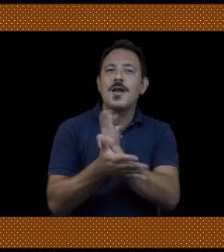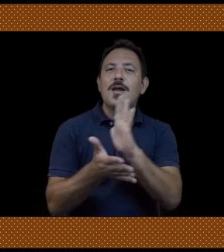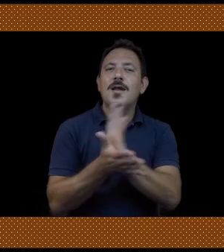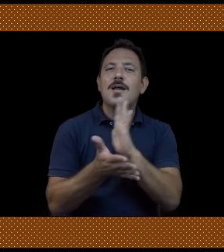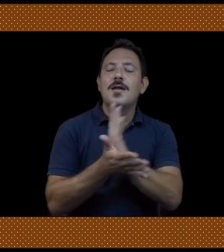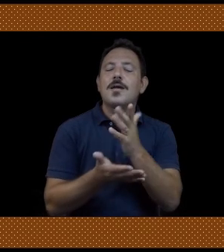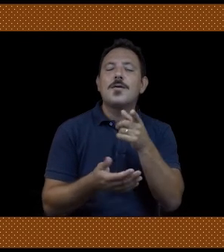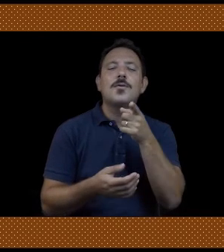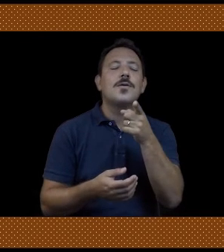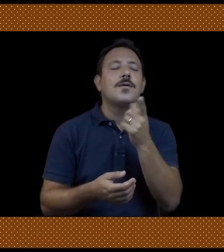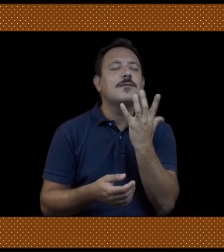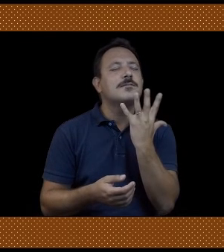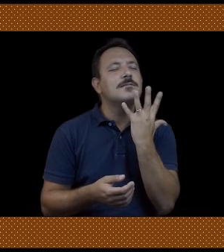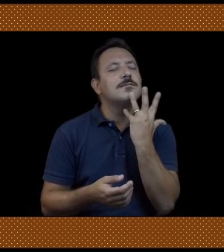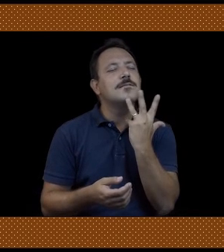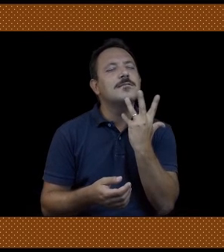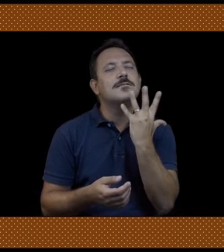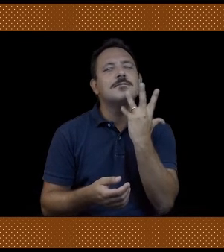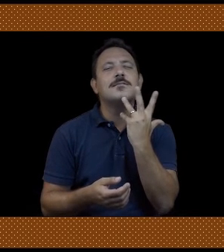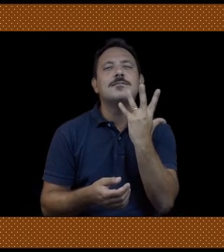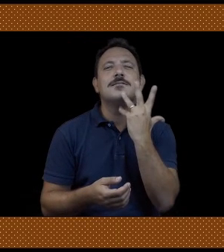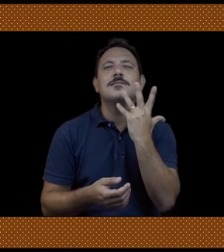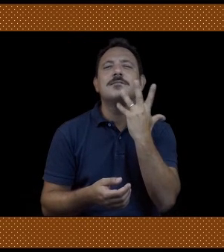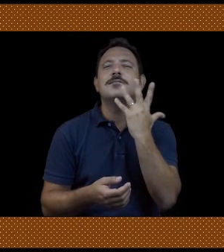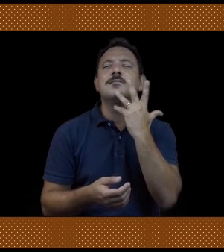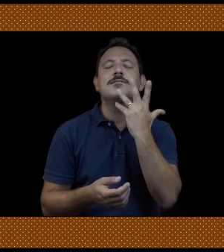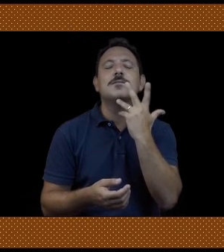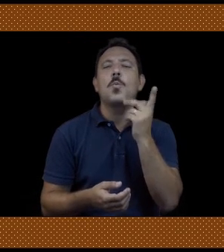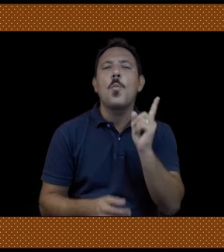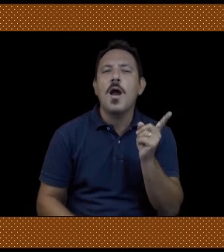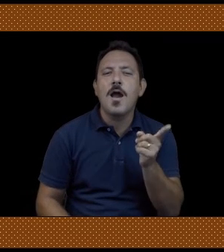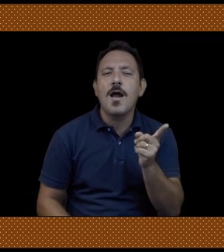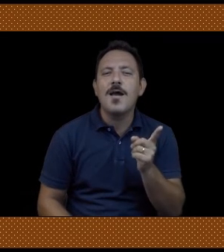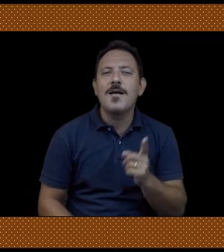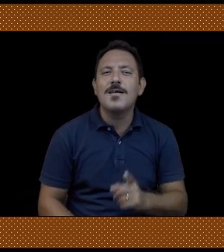E qual è la parte migliore della tua festa, Caio?